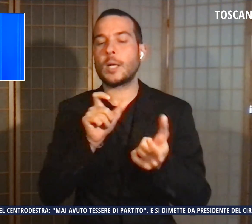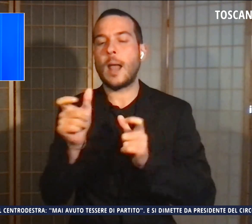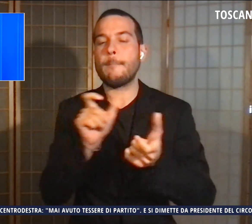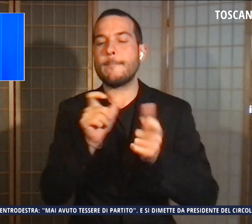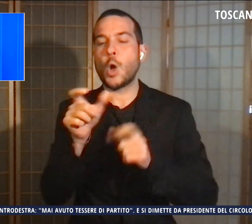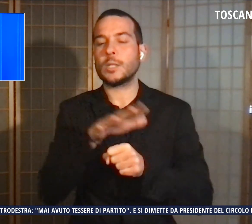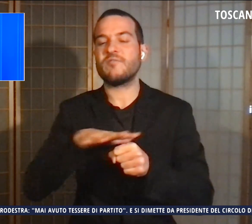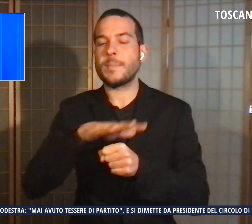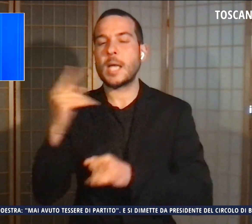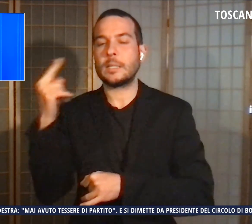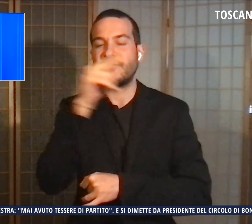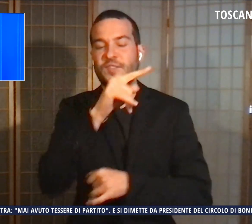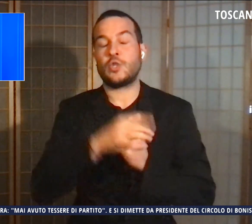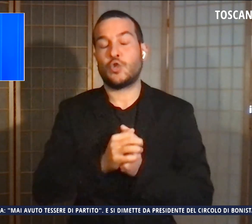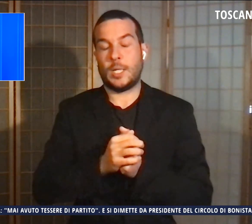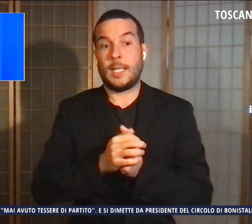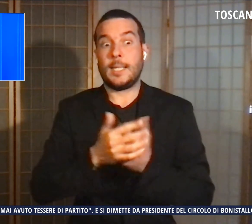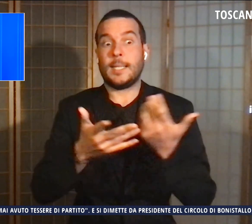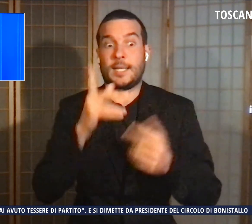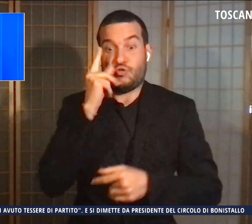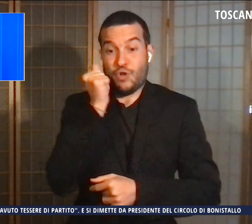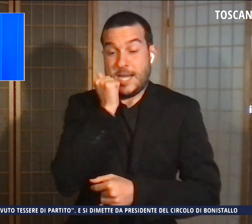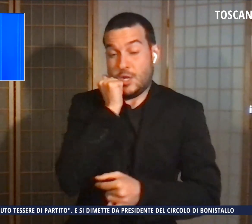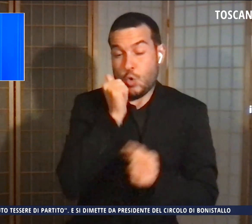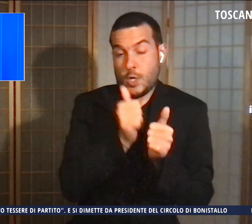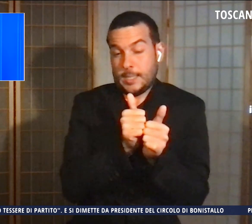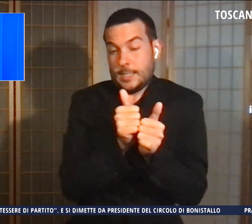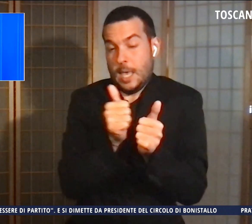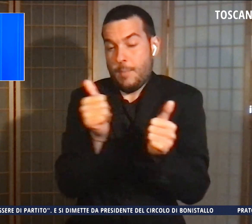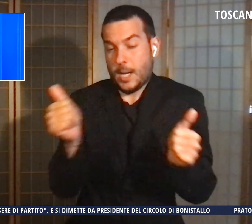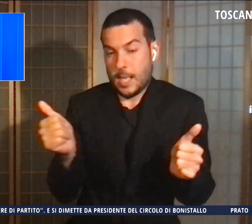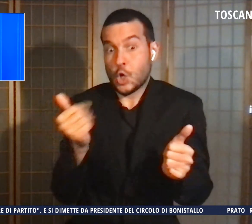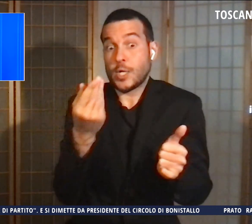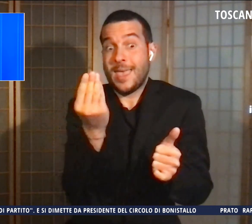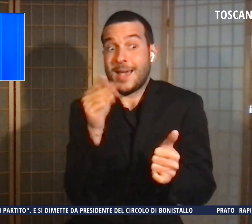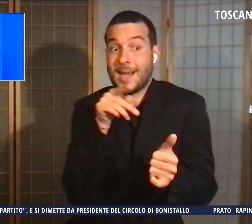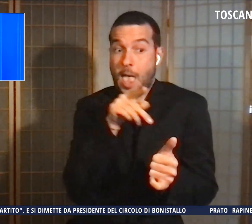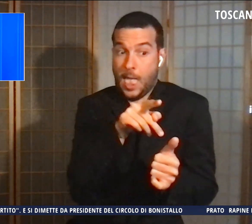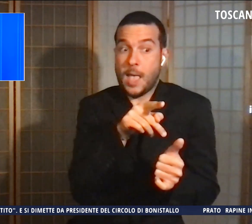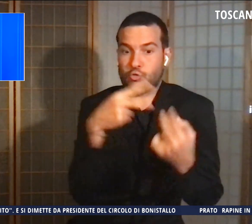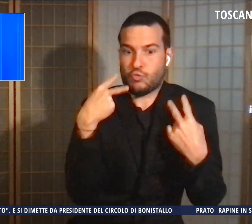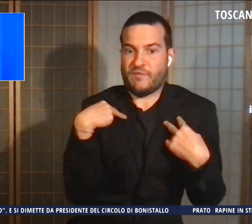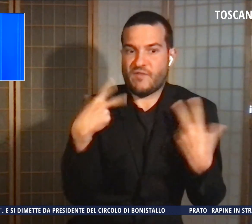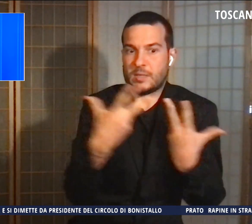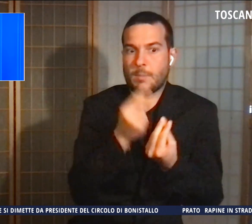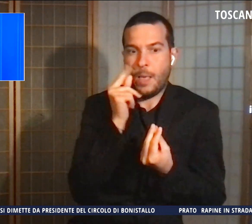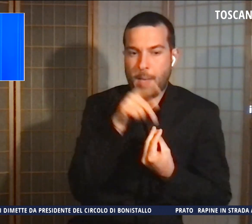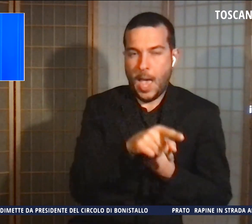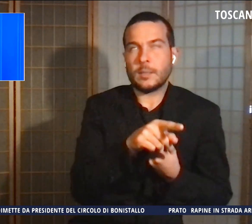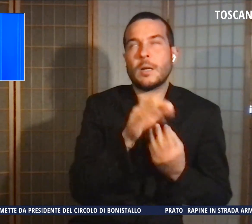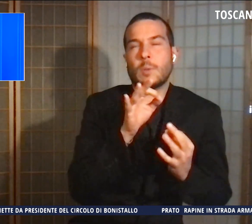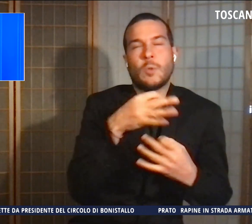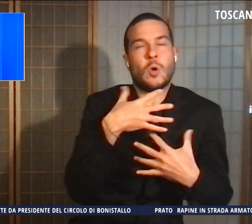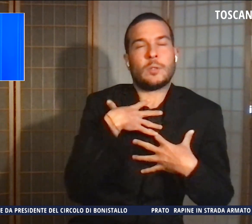cui la separazione dei genitori, da cui il minorenne che vive con il padre è stato molto provato. Ora